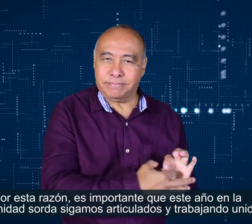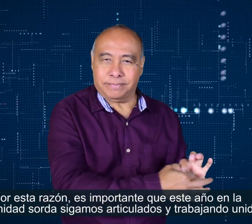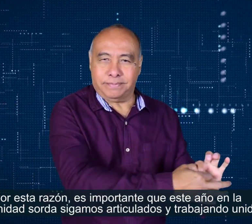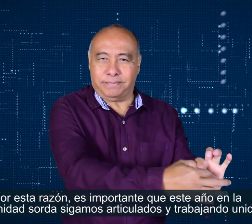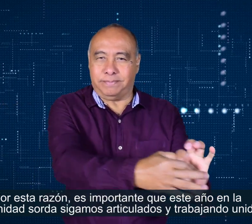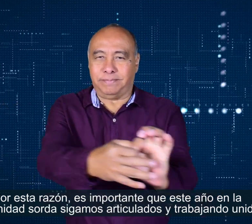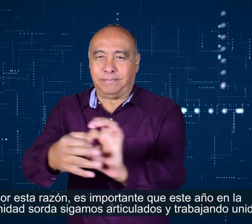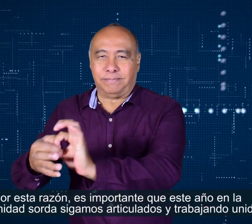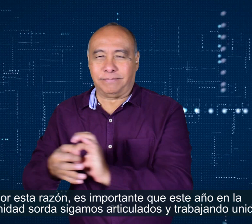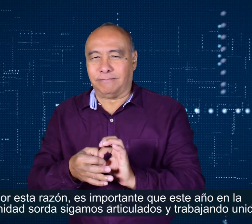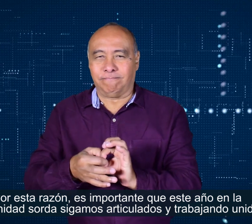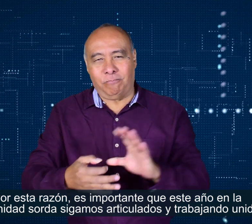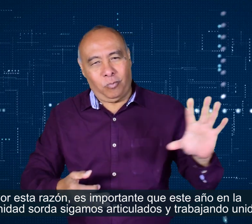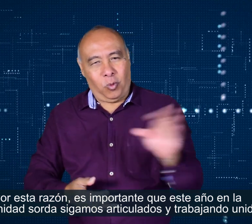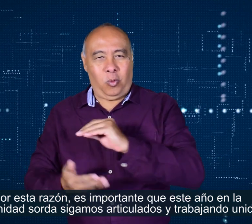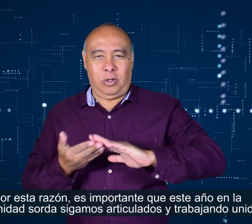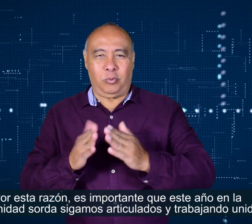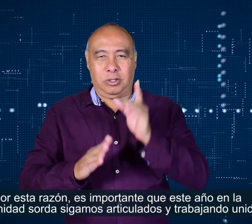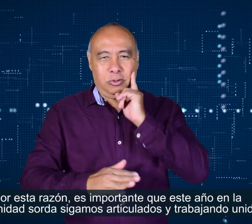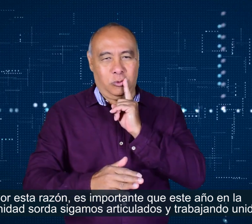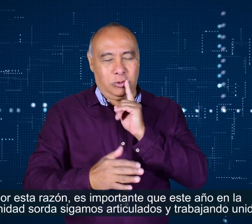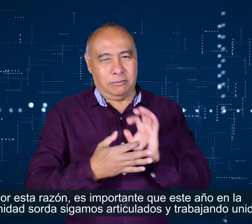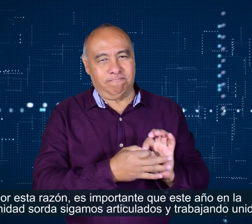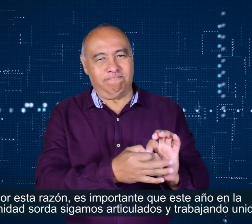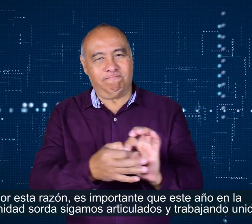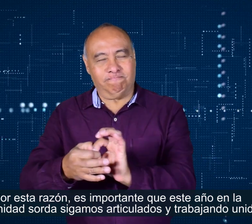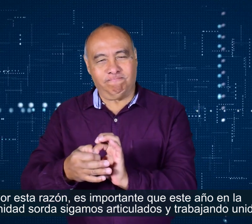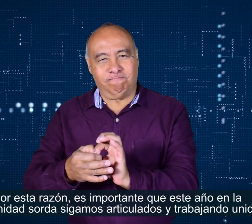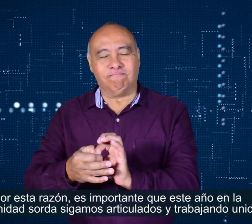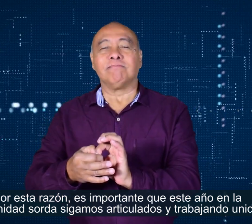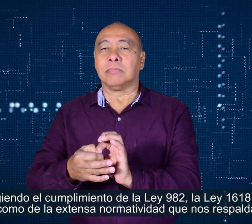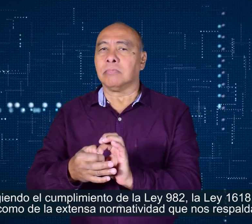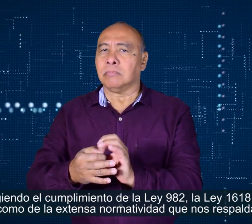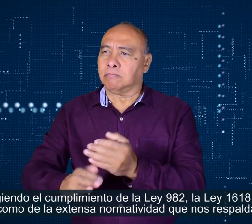que este año en la comunidad sorda sigamos articulados y trabajando unidos,